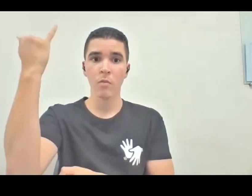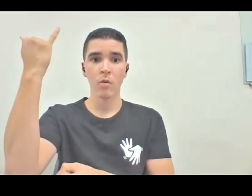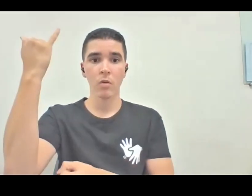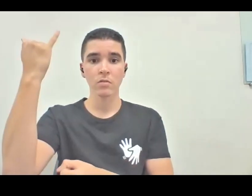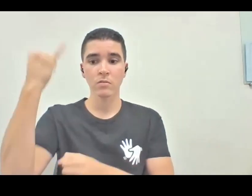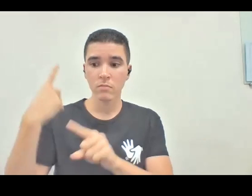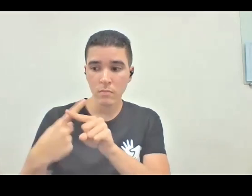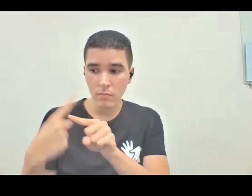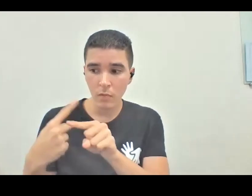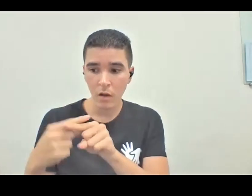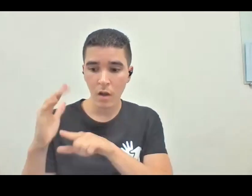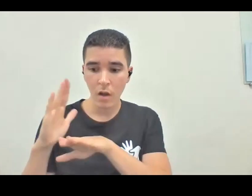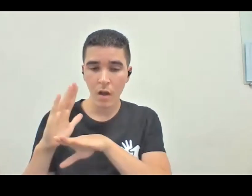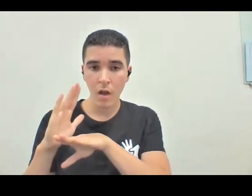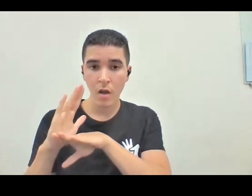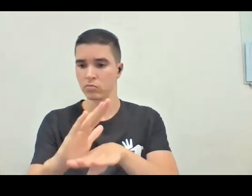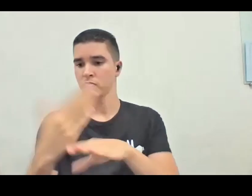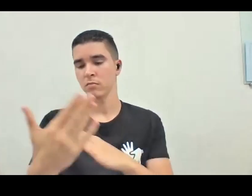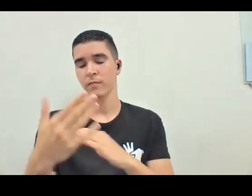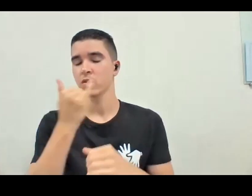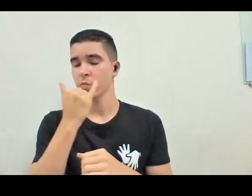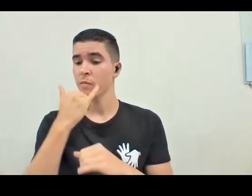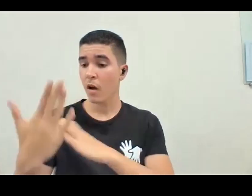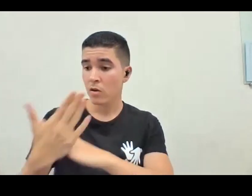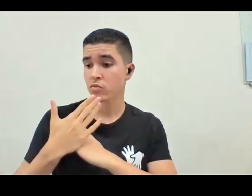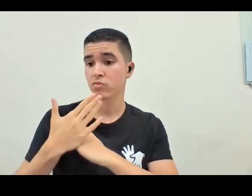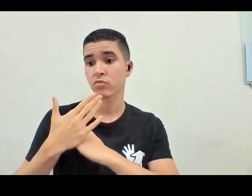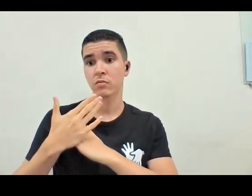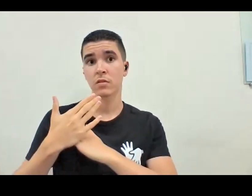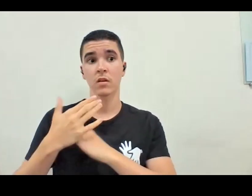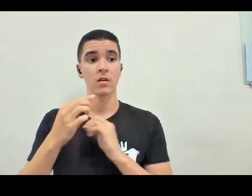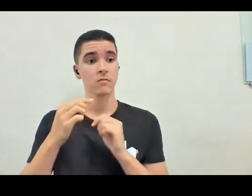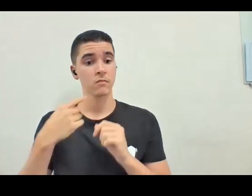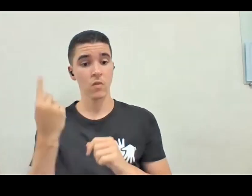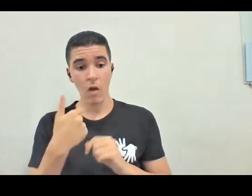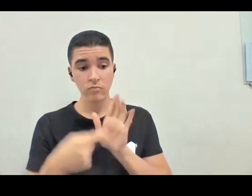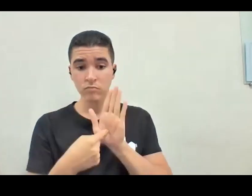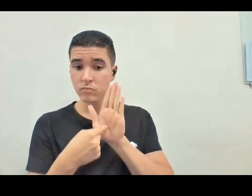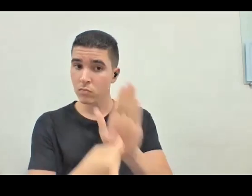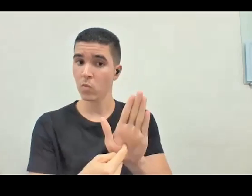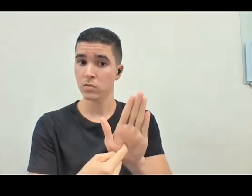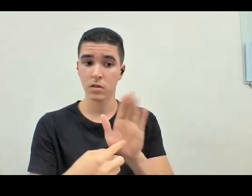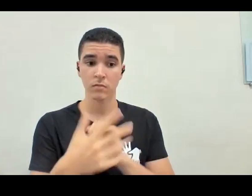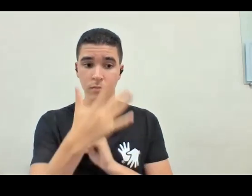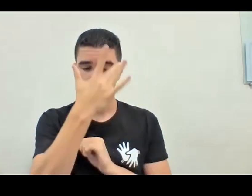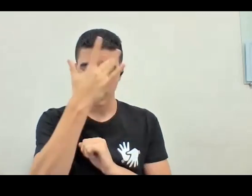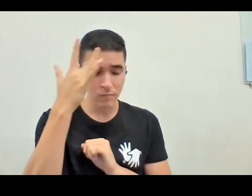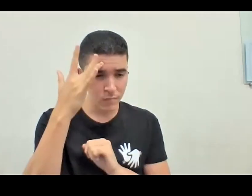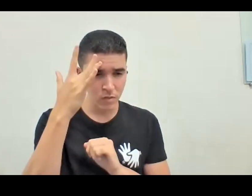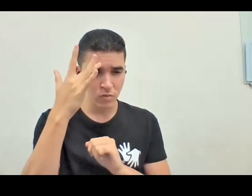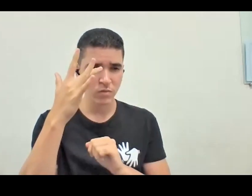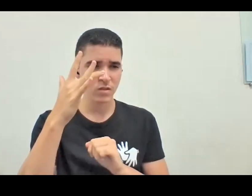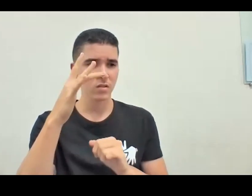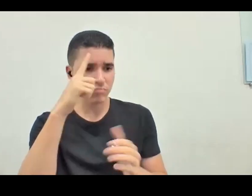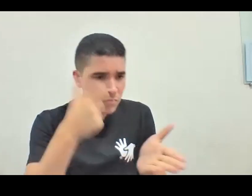memória ajuda também a gente a mostrar pra esses tomadores de decisão que, de repente, nunca ouviram falar de acessibilidade, ou ouviram